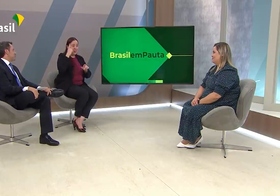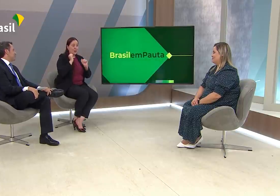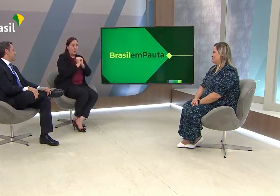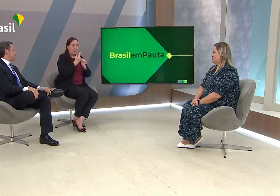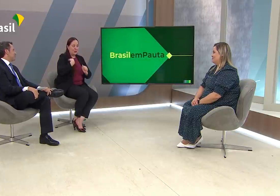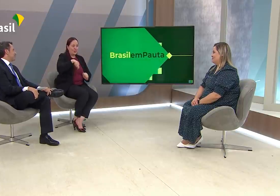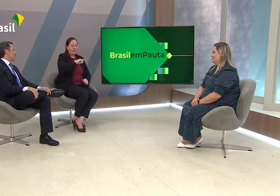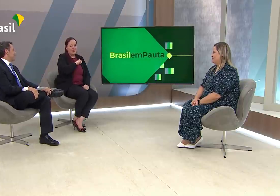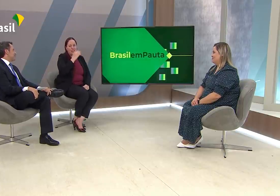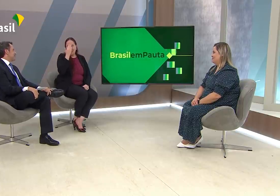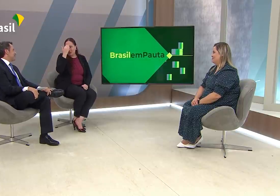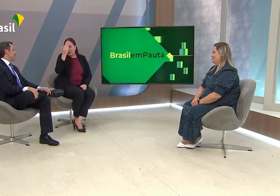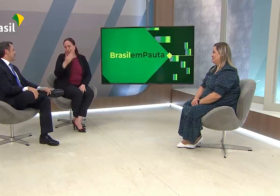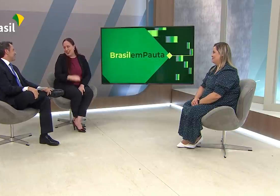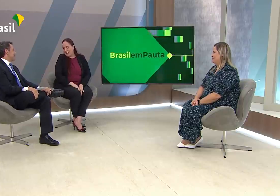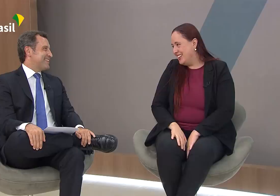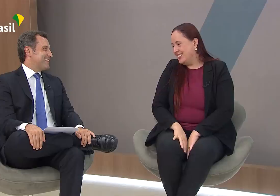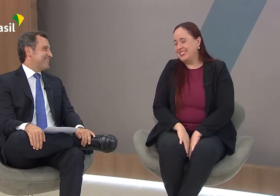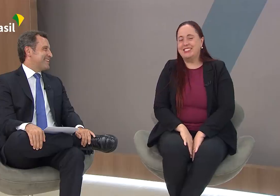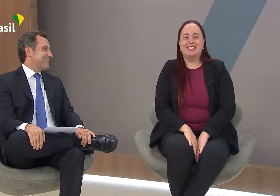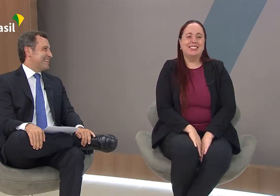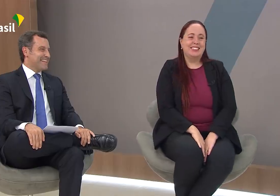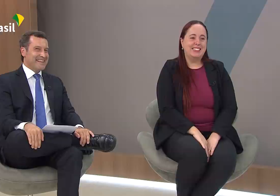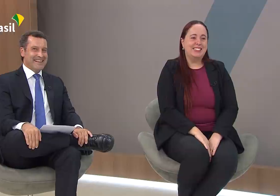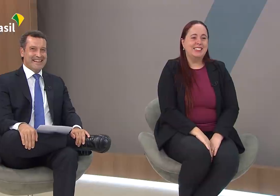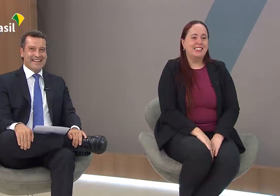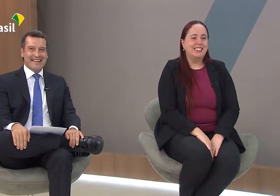conosco. Muito obrigada.